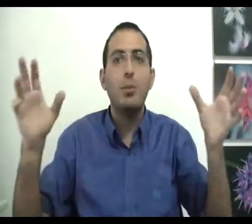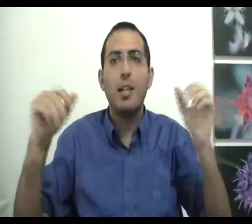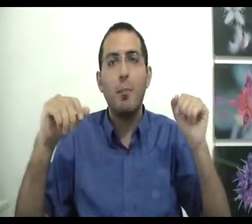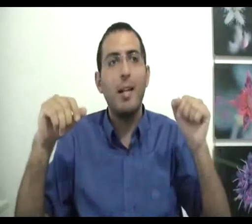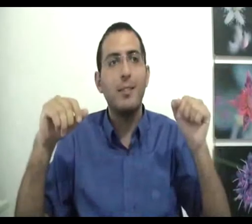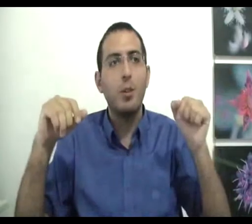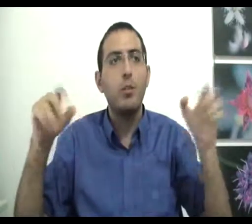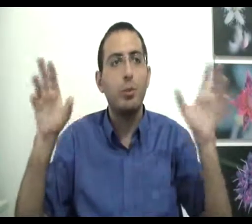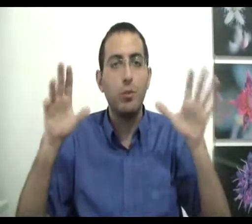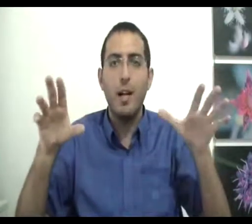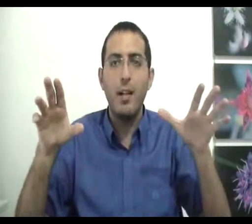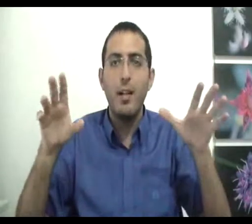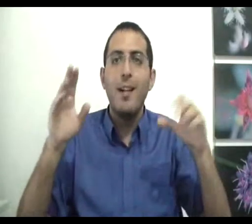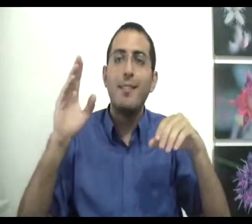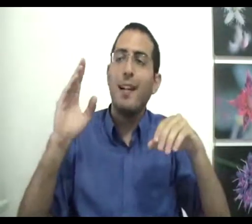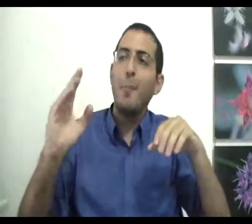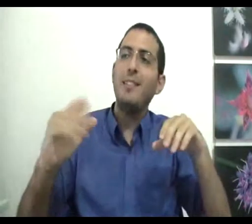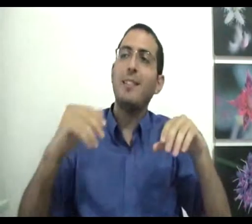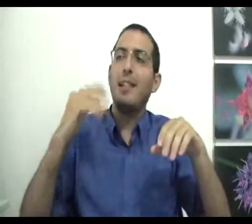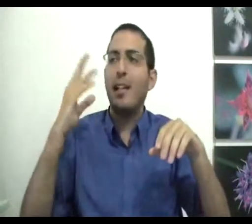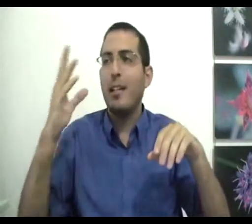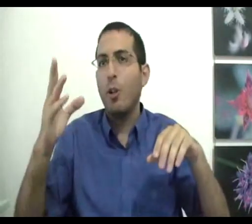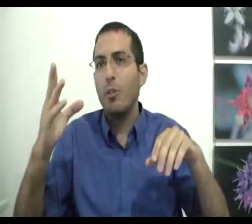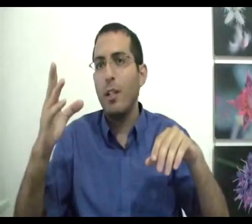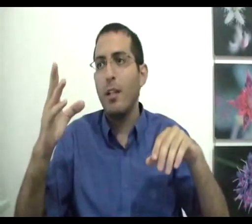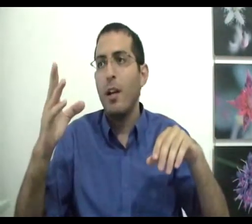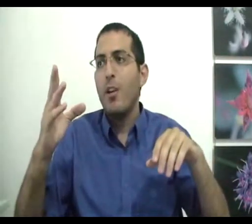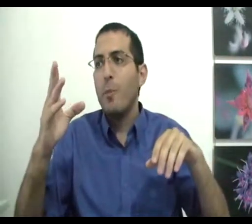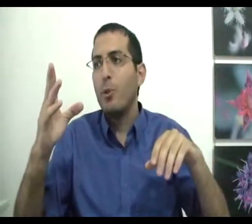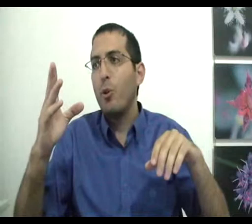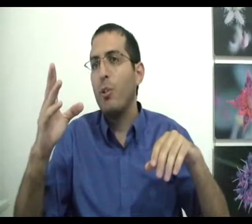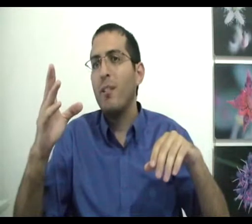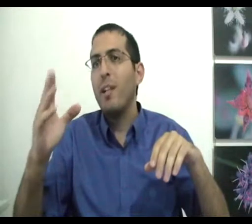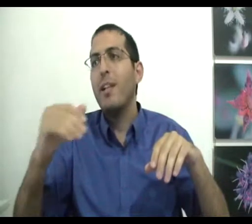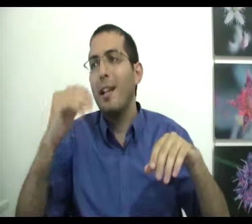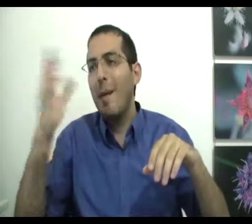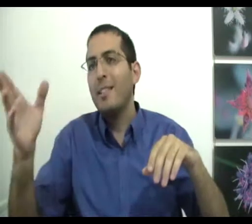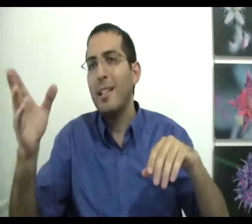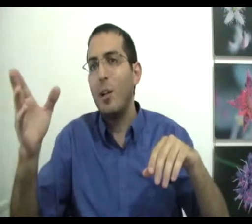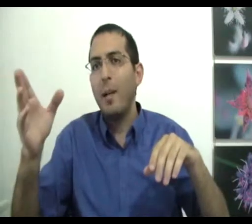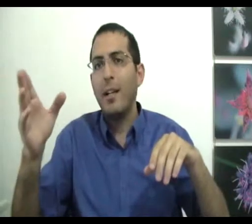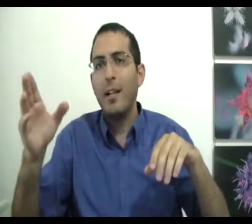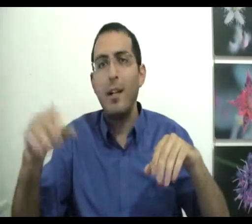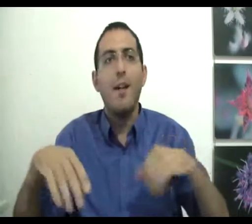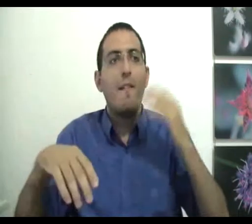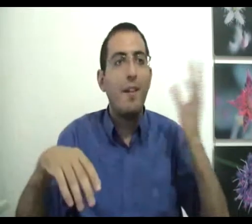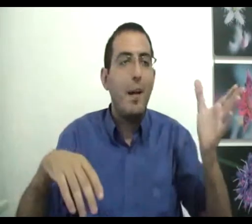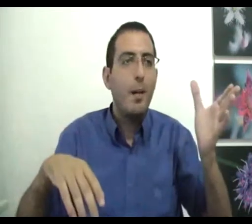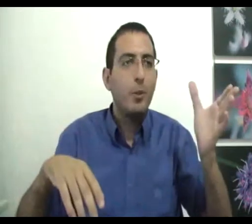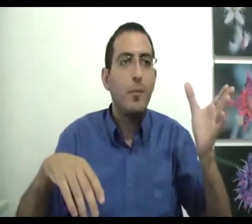צודק ומה לעשות? תשובה, תחפש את השכל הגדול יותר שבתוכו תבין למה השכל אומר ככה ולמה החושים